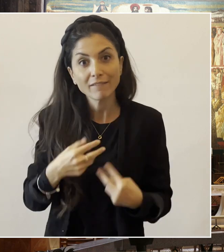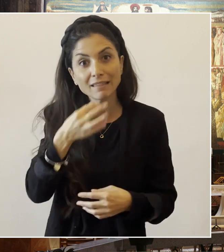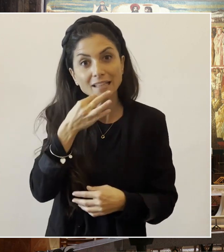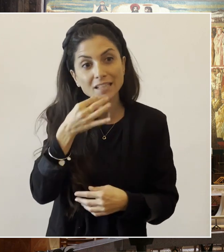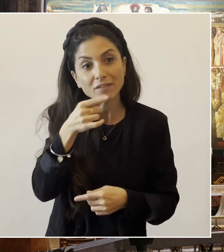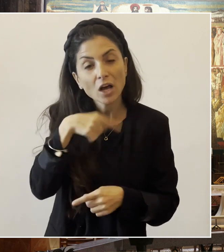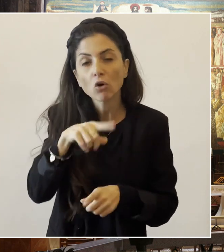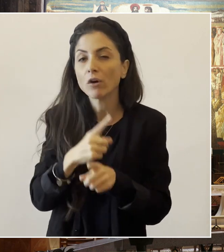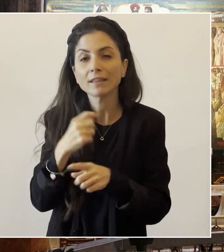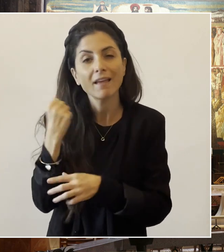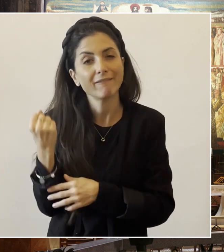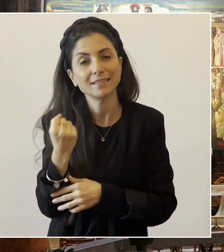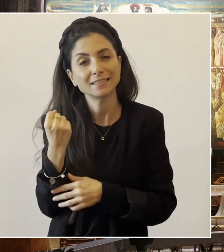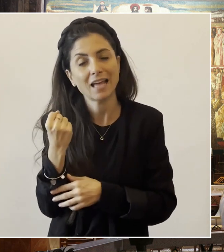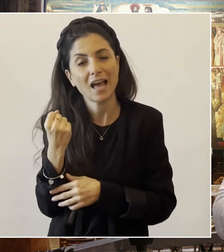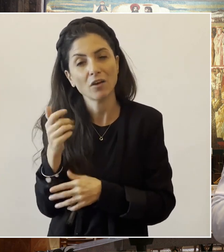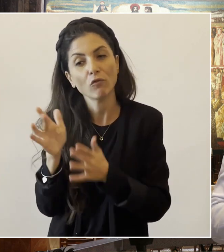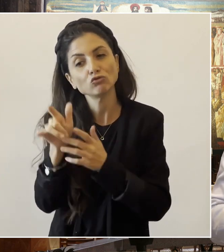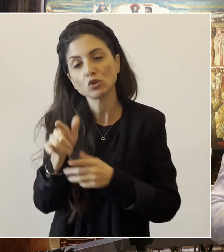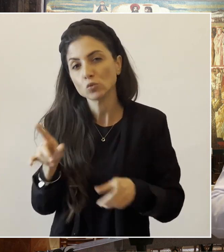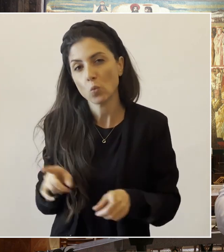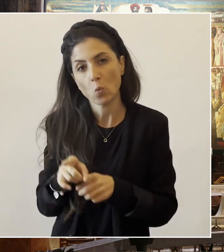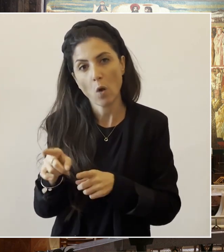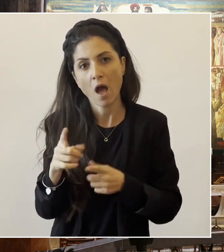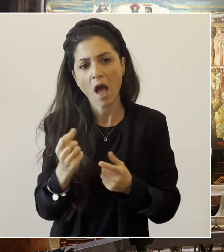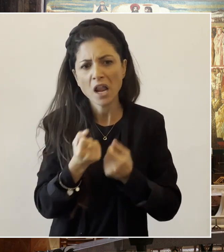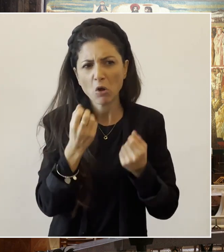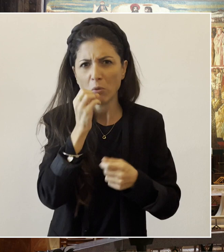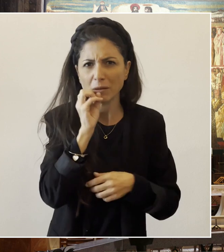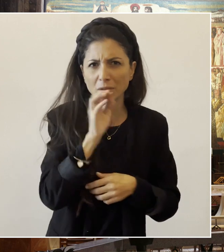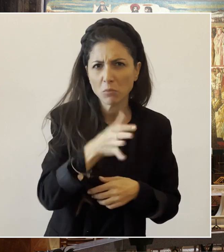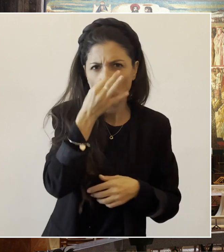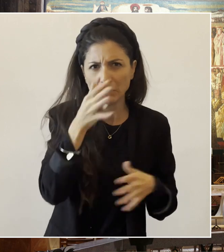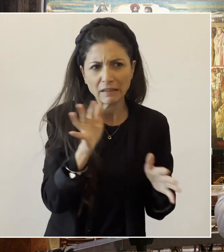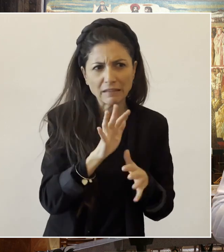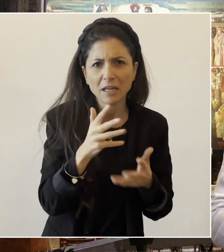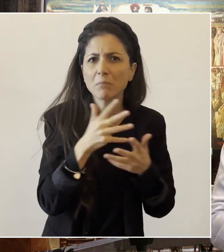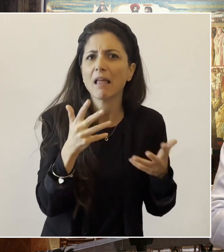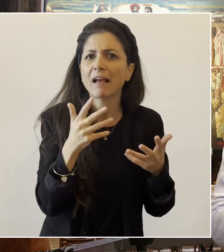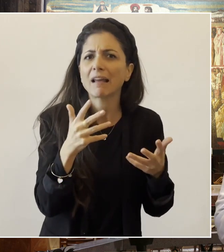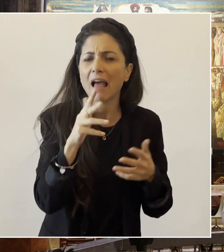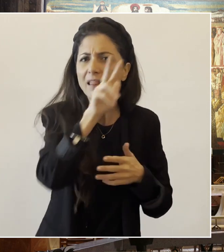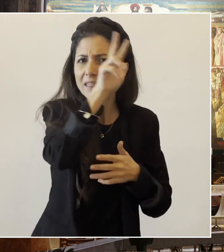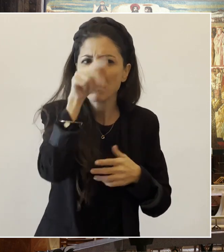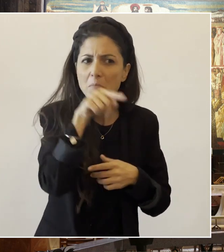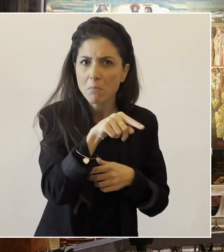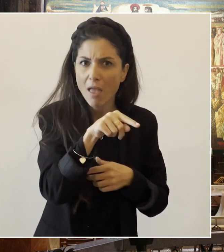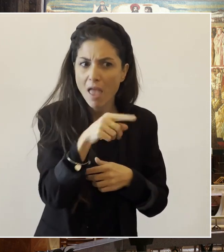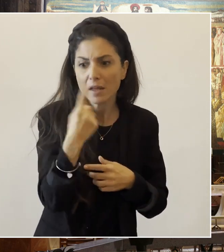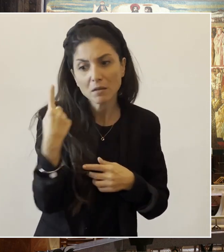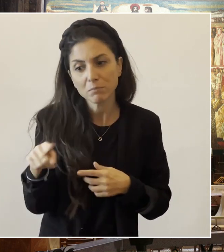Gesù. È appunto quella logica opposta alle logiche bestiali e mostruose dei grandi imperi del mondo.